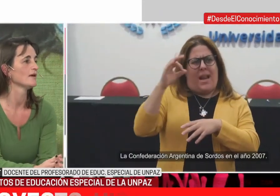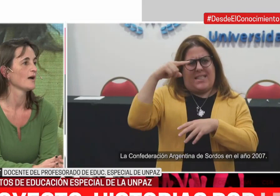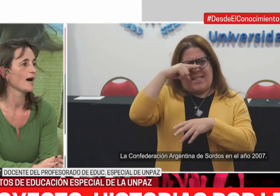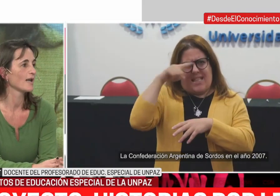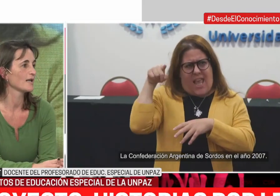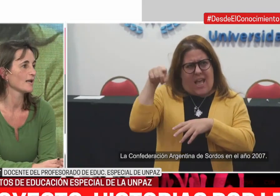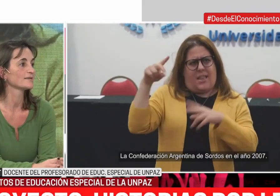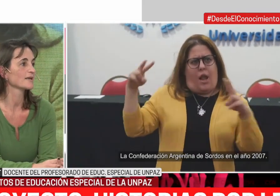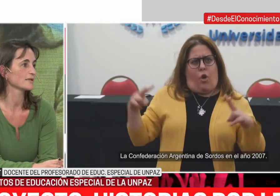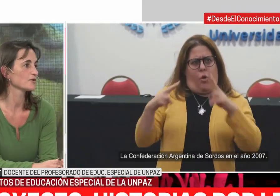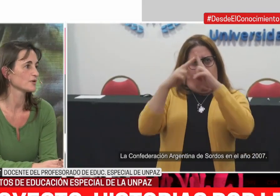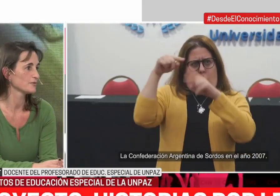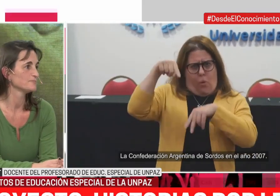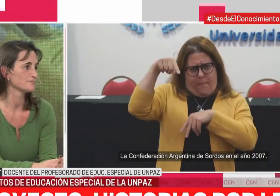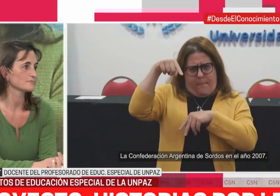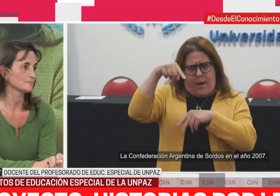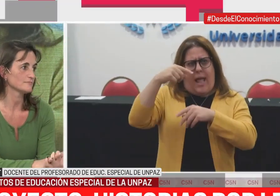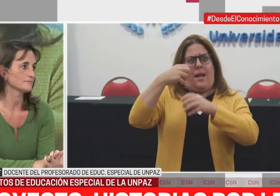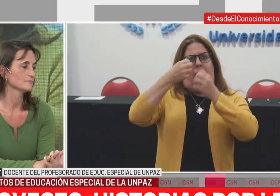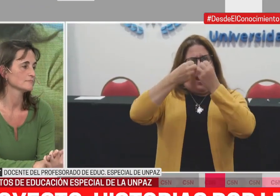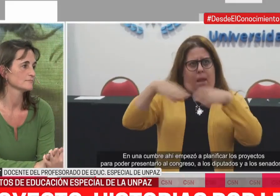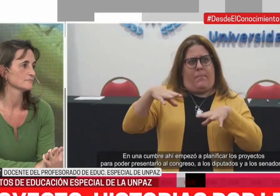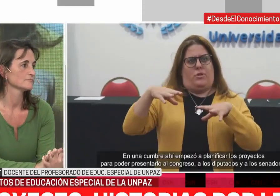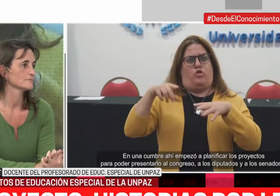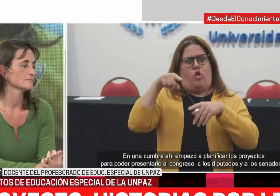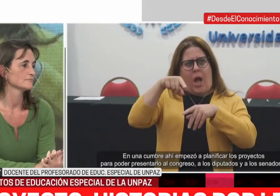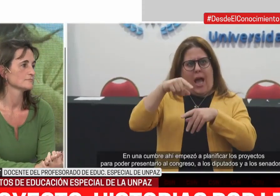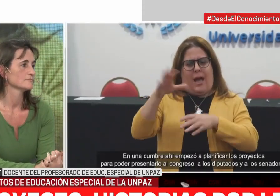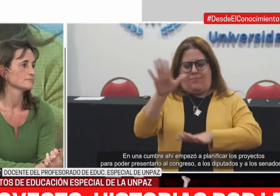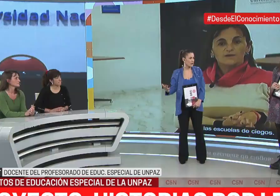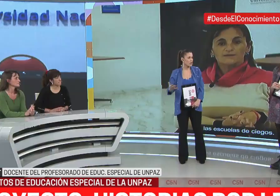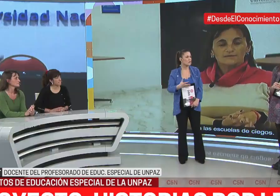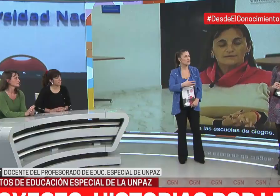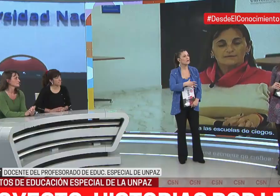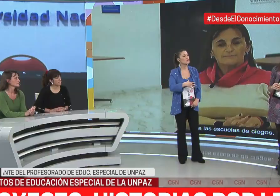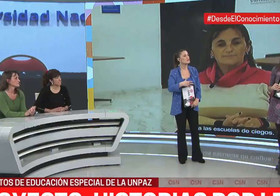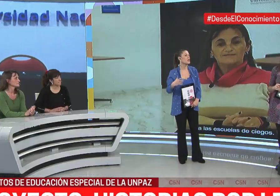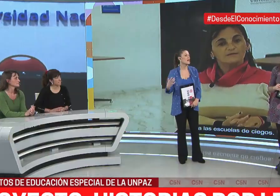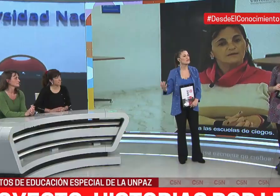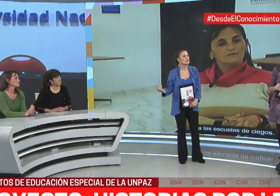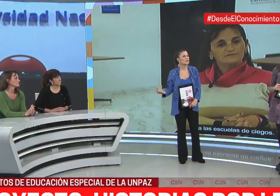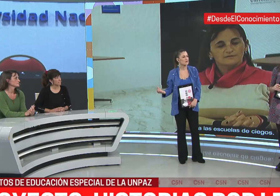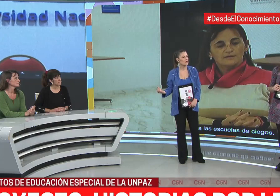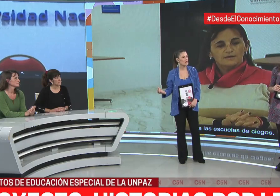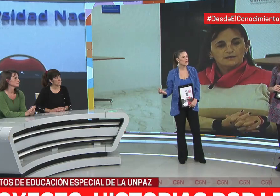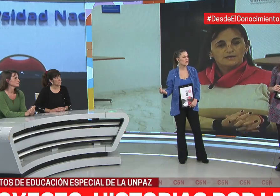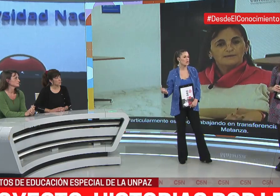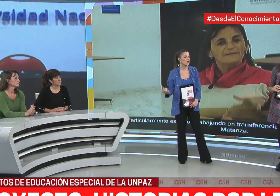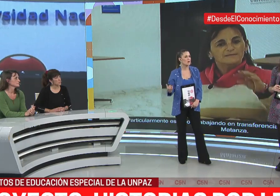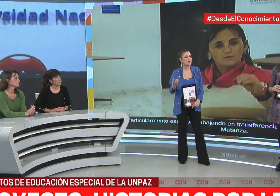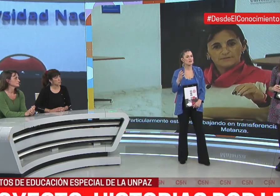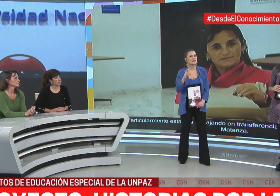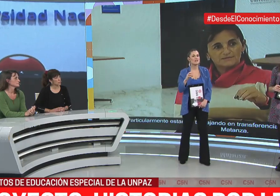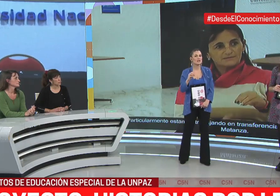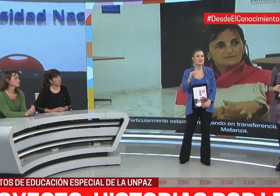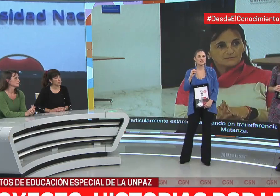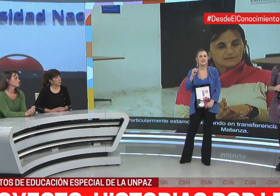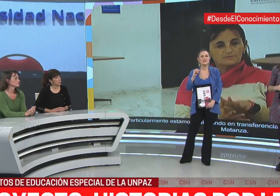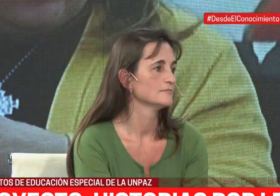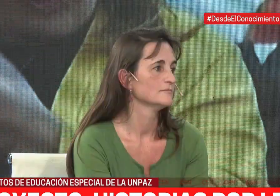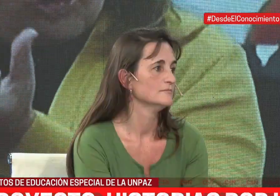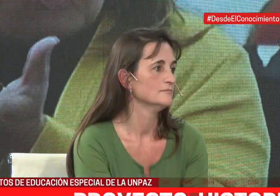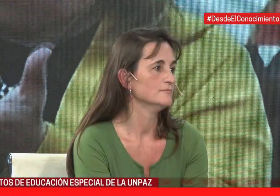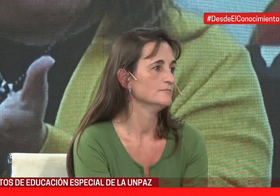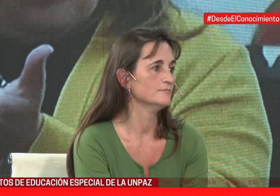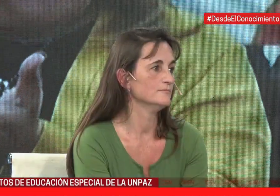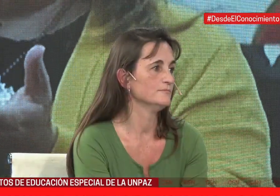al territorio. Y desde su gestación hasta ahora, Silvia, ¿cómo fue evolucionando el profesorado? Porque me pareció interesante esto